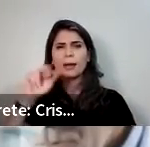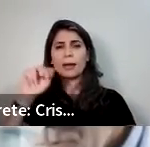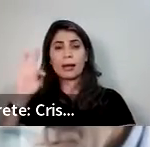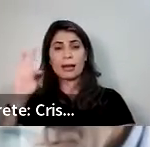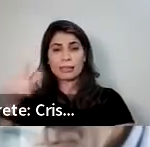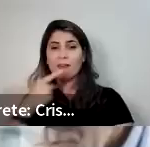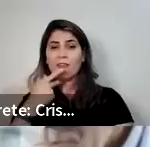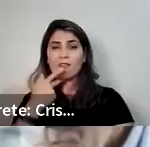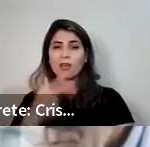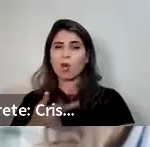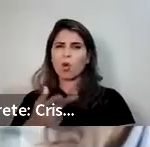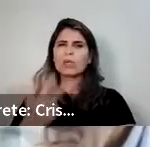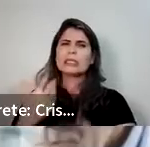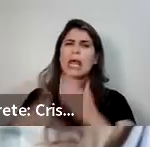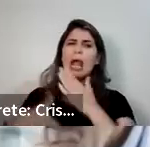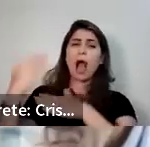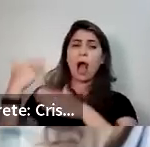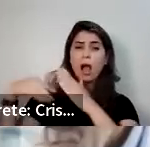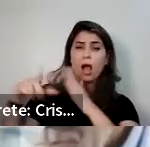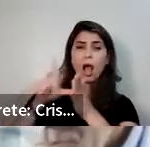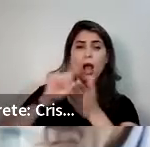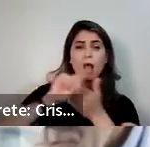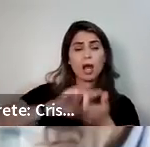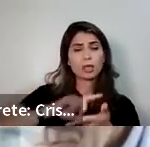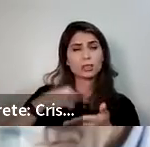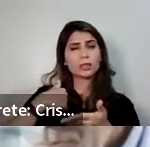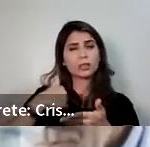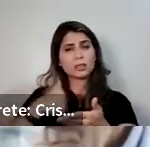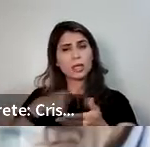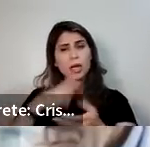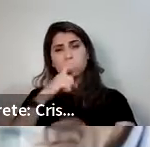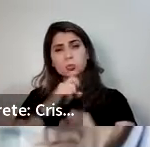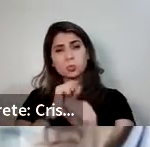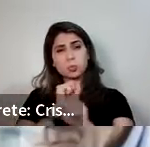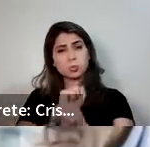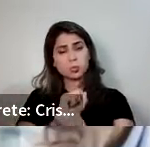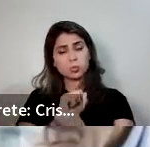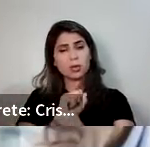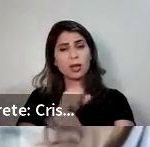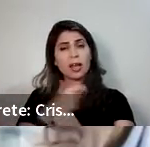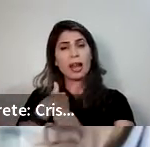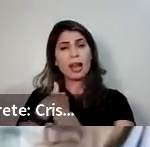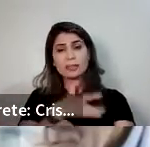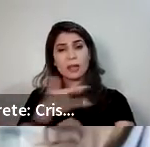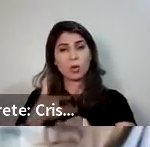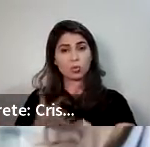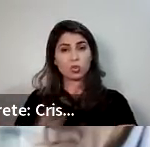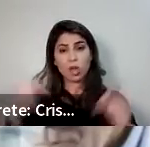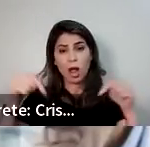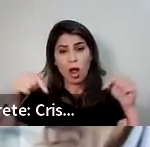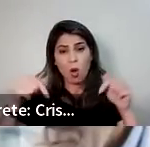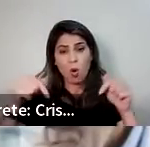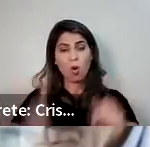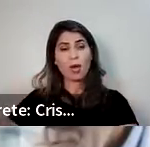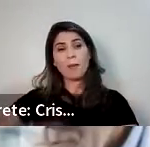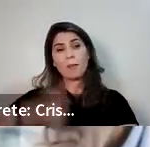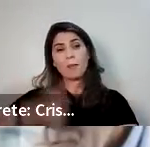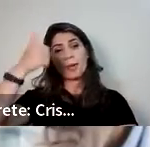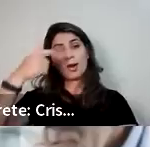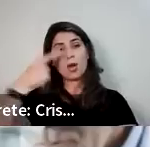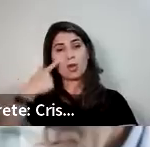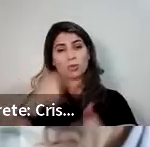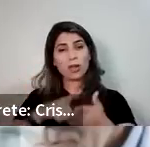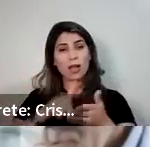da menopausa? Olha só, isso aqui é fundamental para a formação da serotonina, que é o